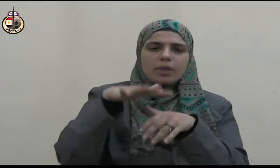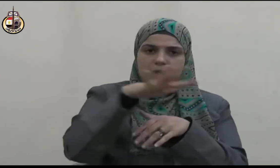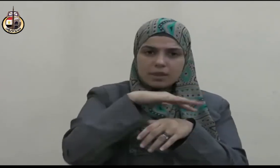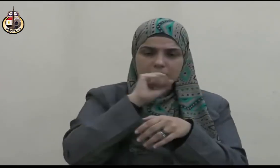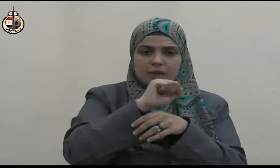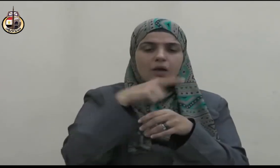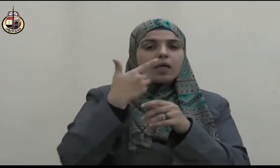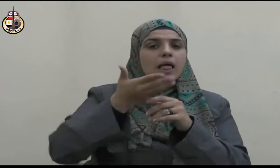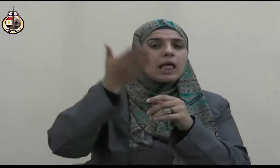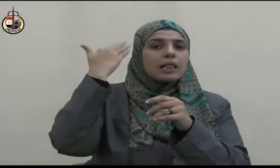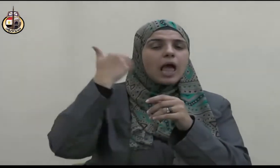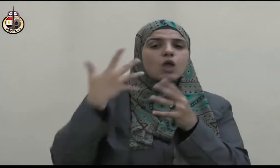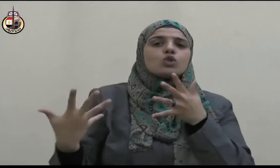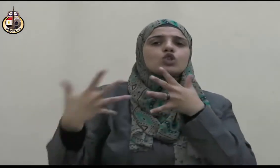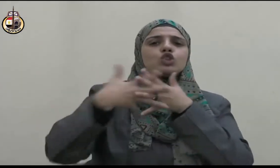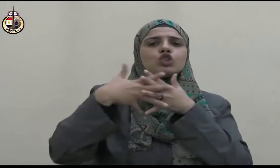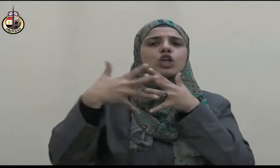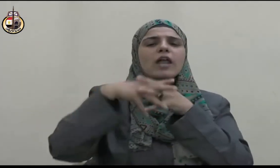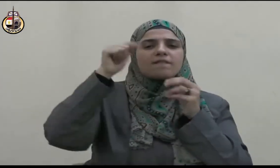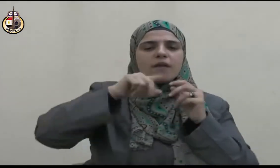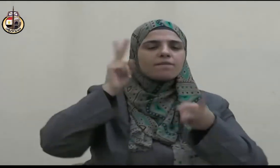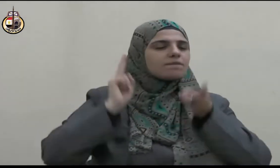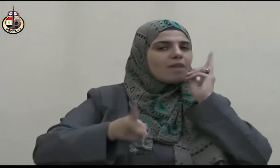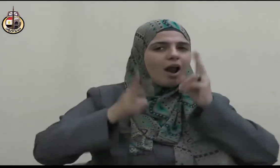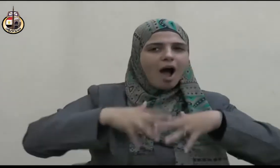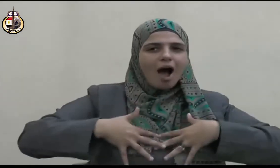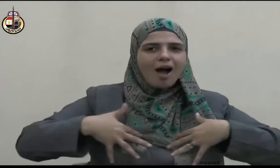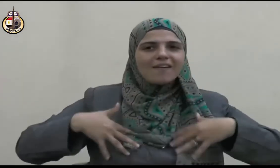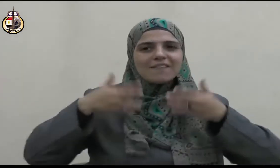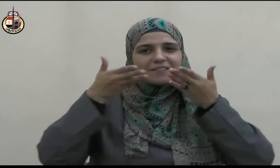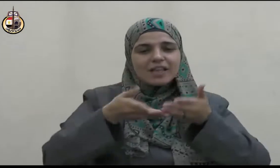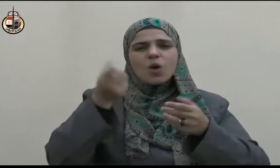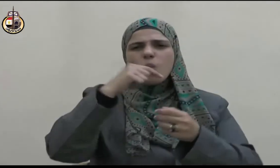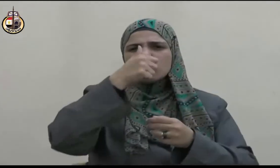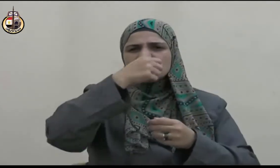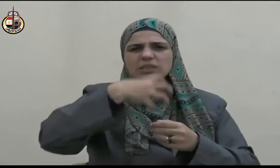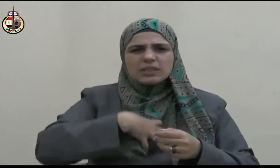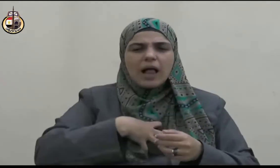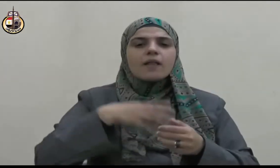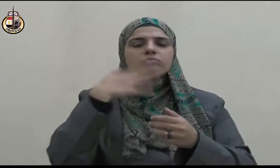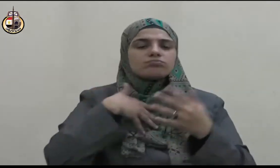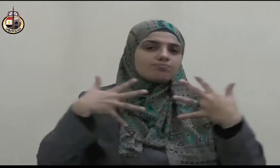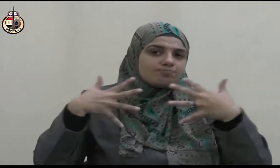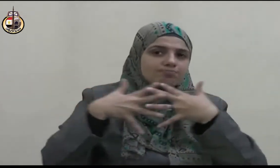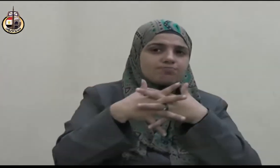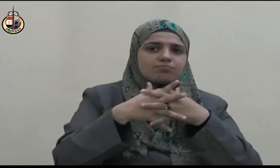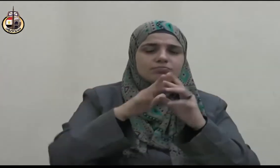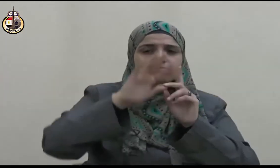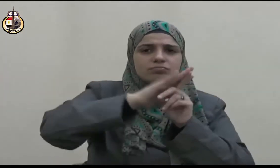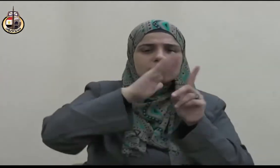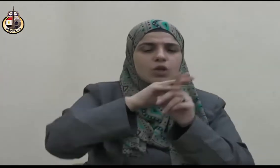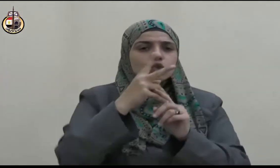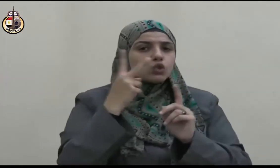إلا الله وحده لا شريك له وأشهد أن سيدنا ونبينا محمد عبده ورسوله